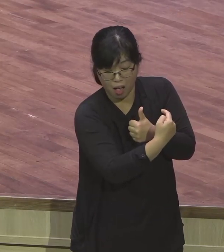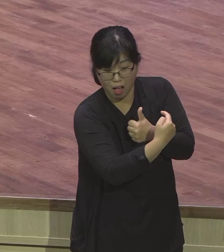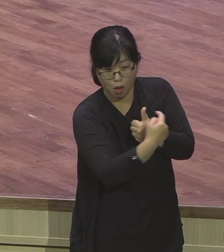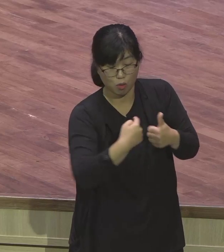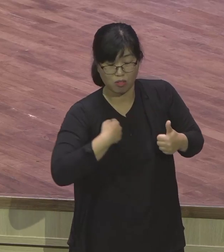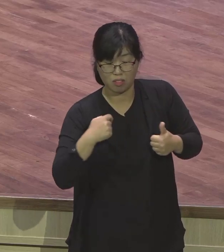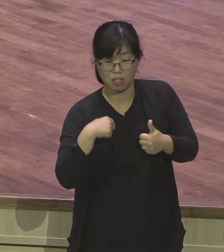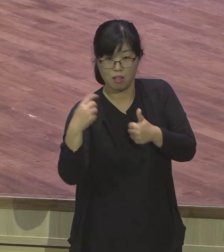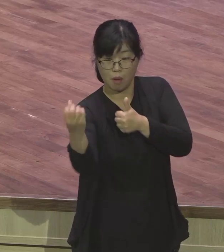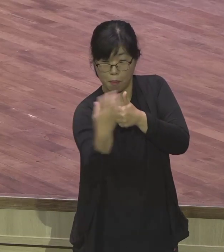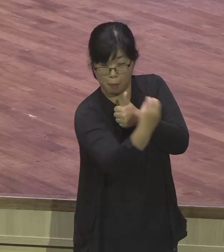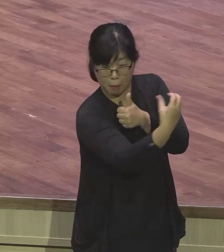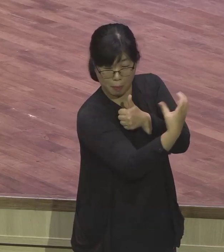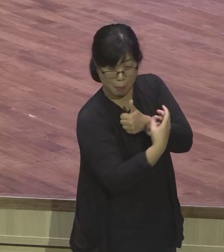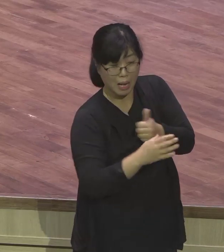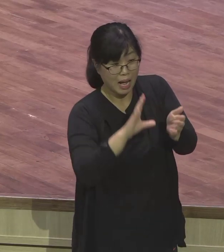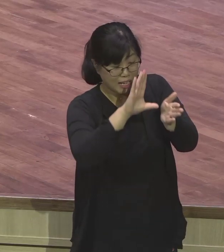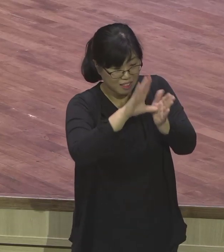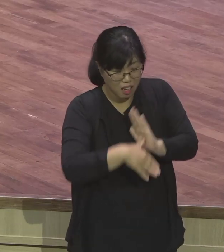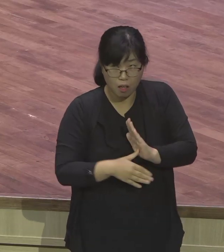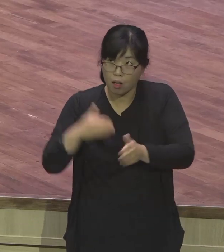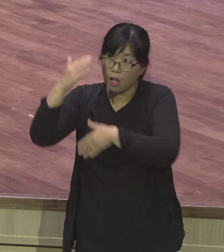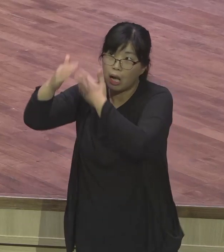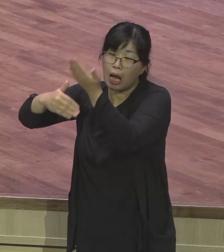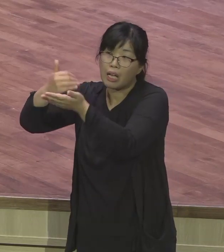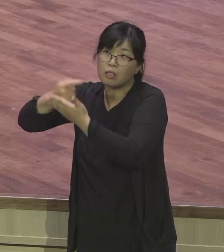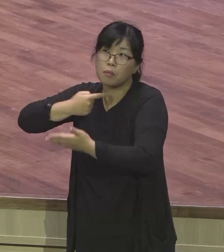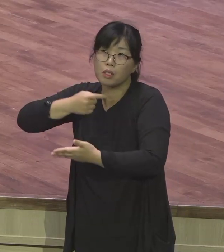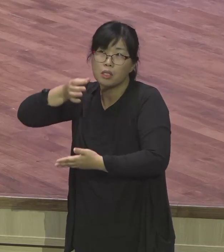하나님의 음성을 듣지 못하도록 해방한다